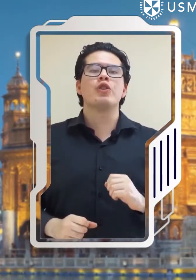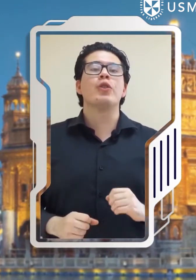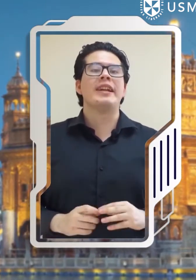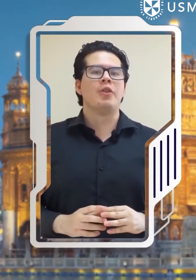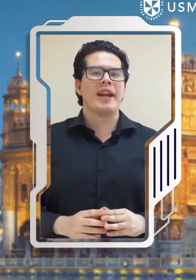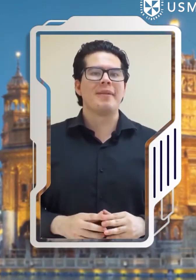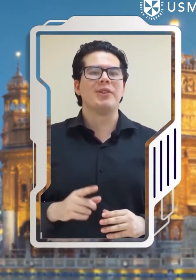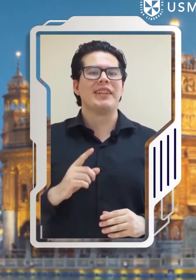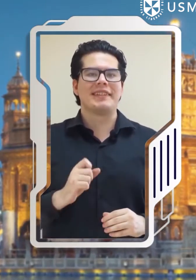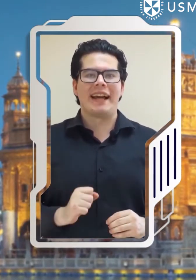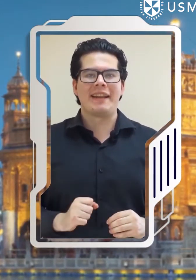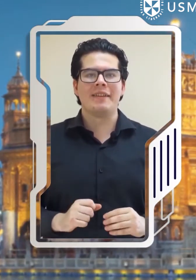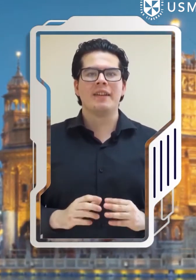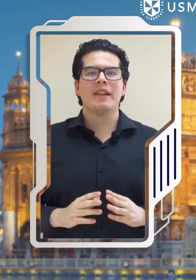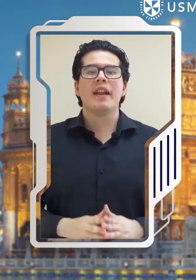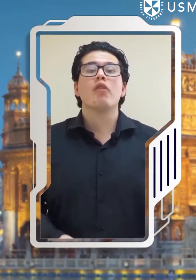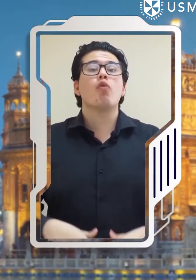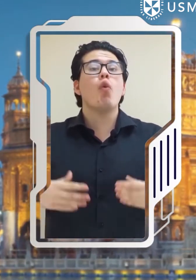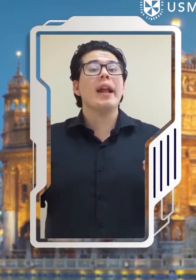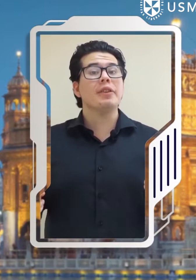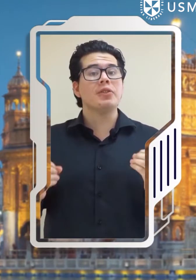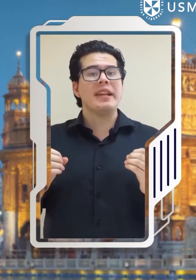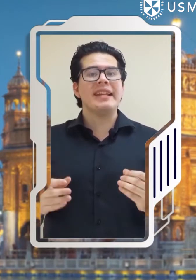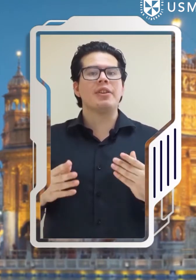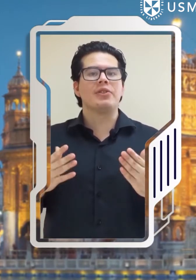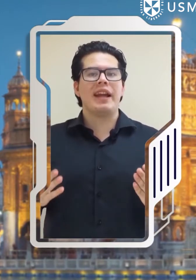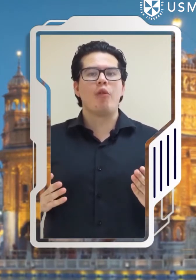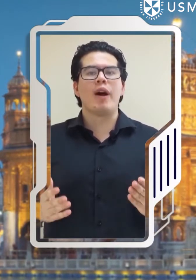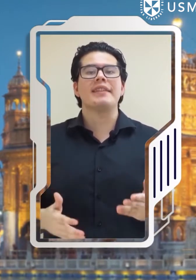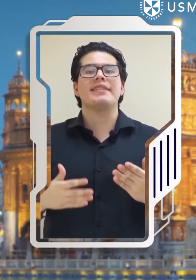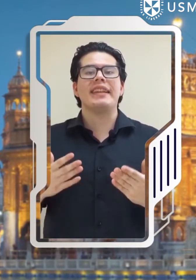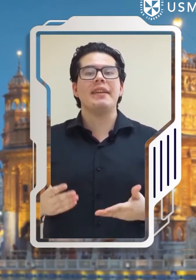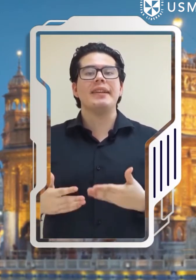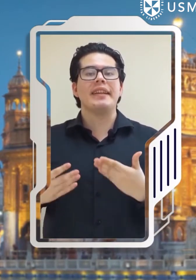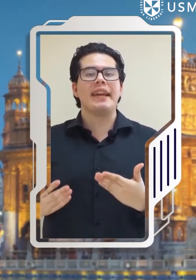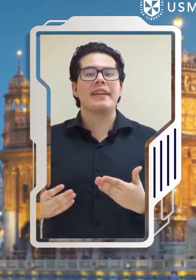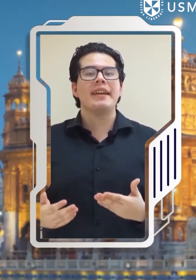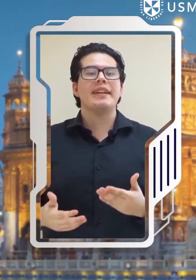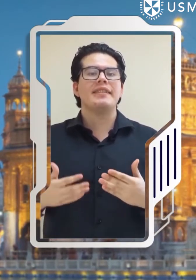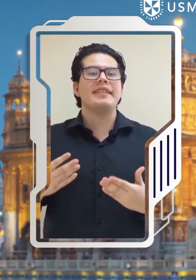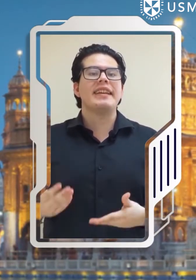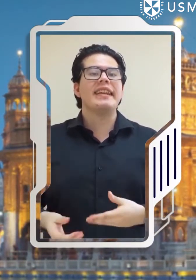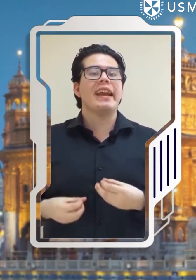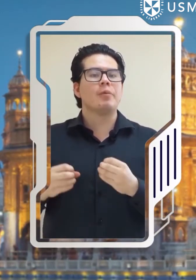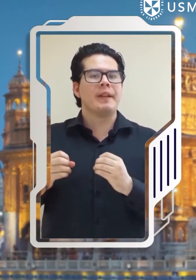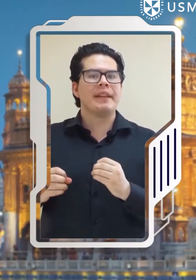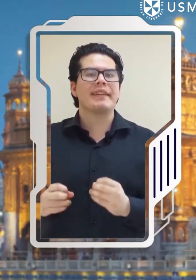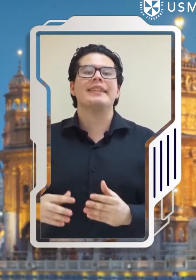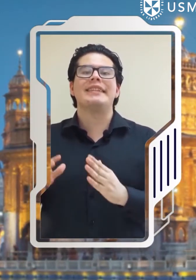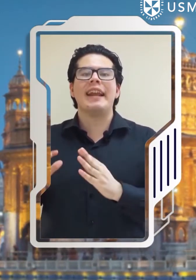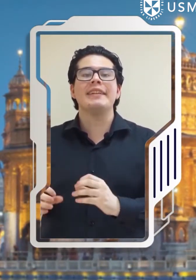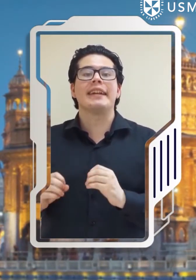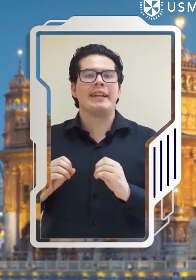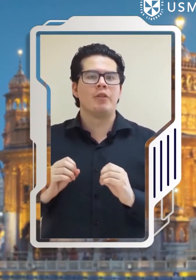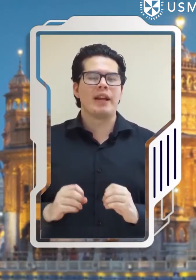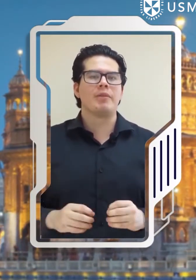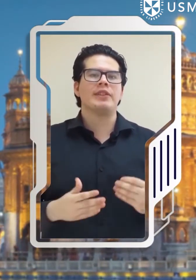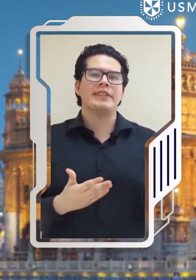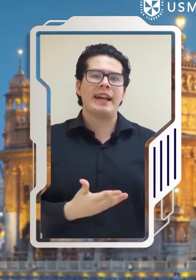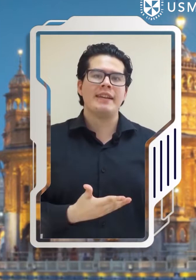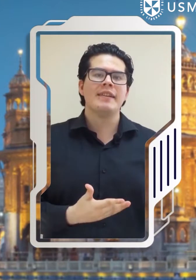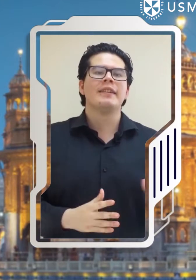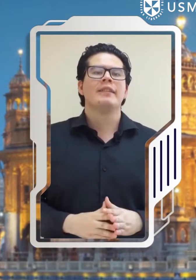8 kilogramos de sal ¿Cuántos litros de agua se debe tener si se quiere obtener 30